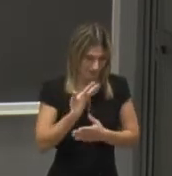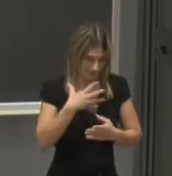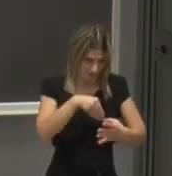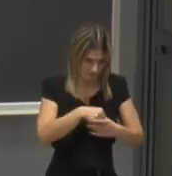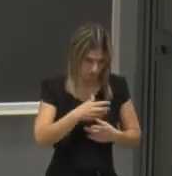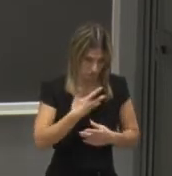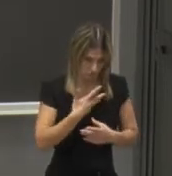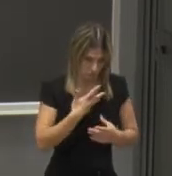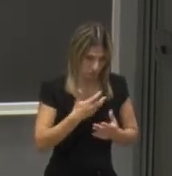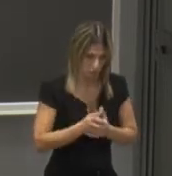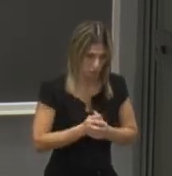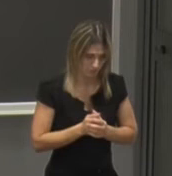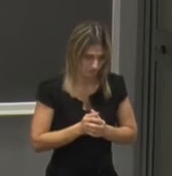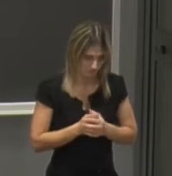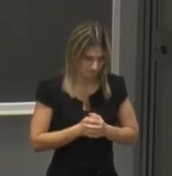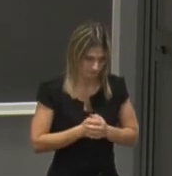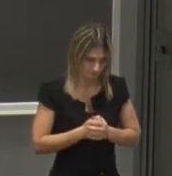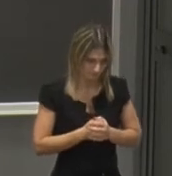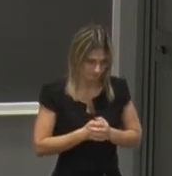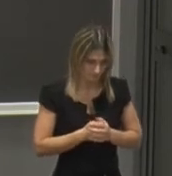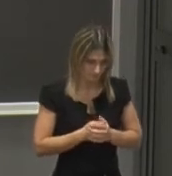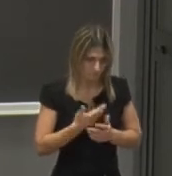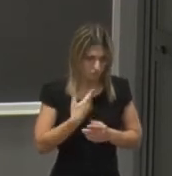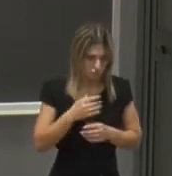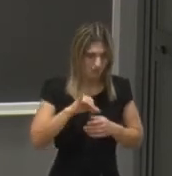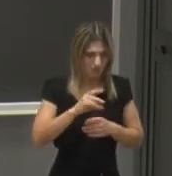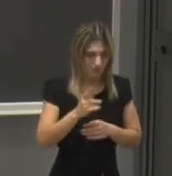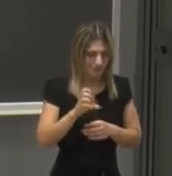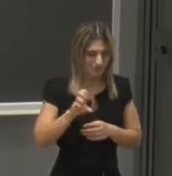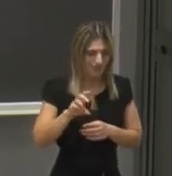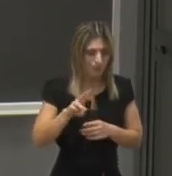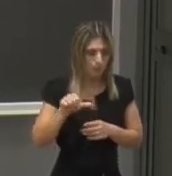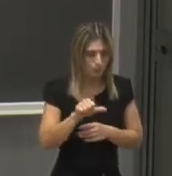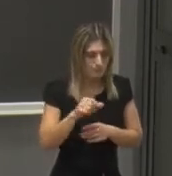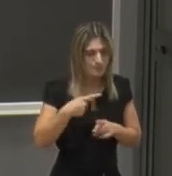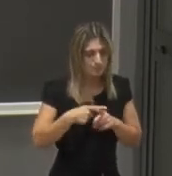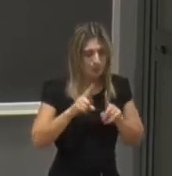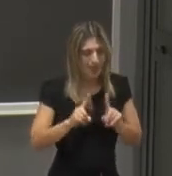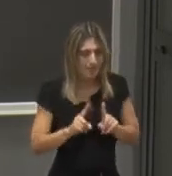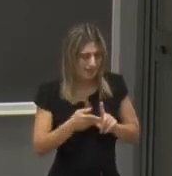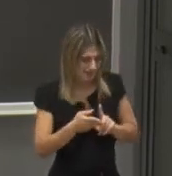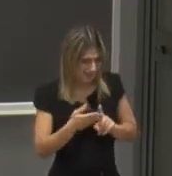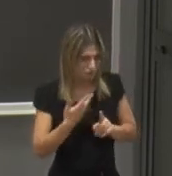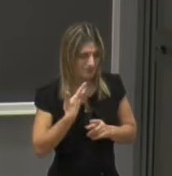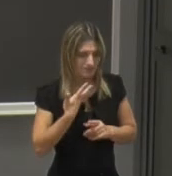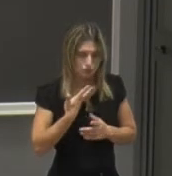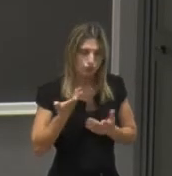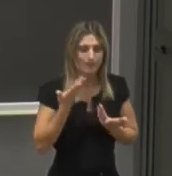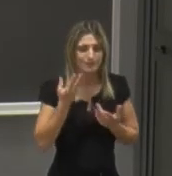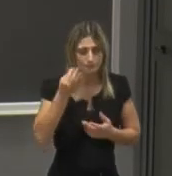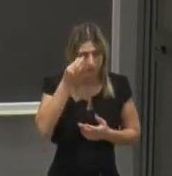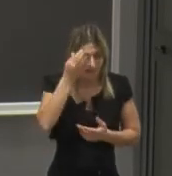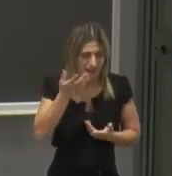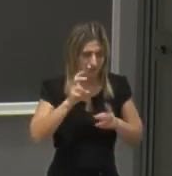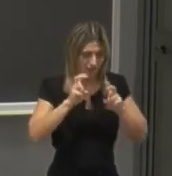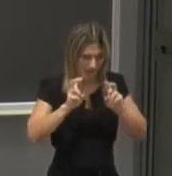e il centro EXMERGE che si occupano di sistemi embedded e di veicolo